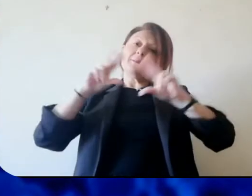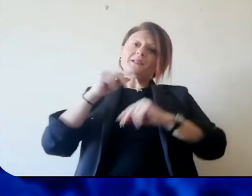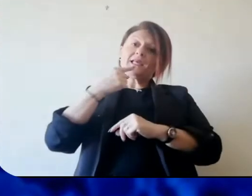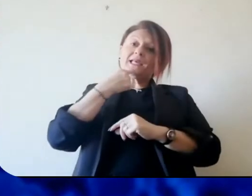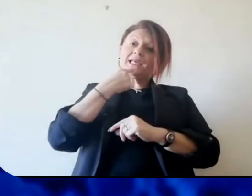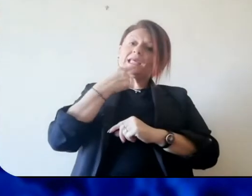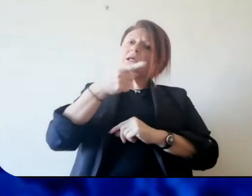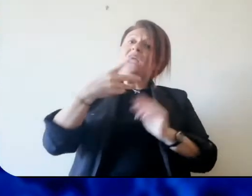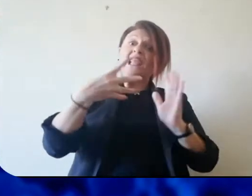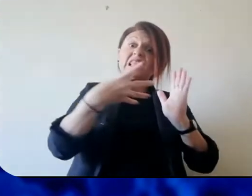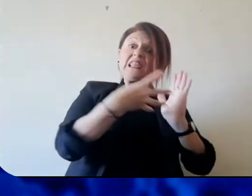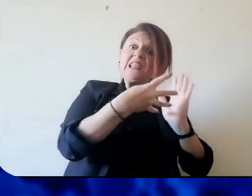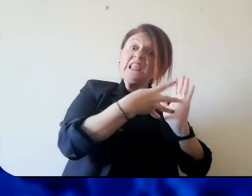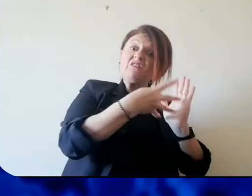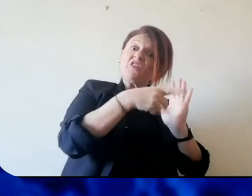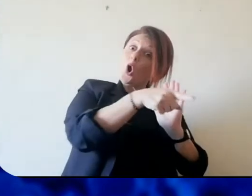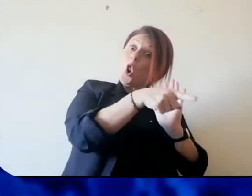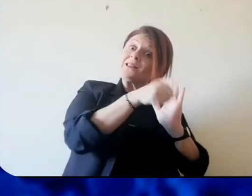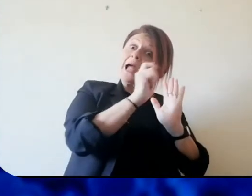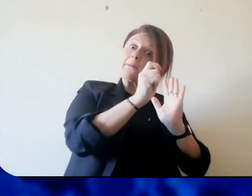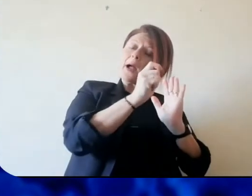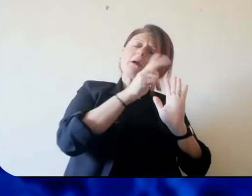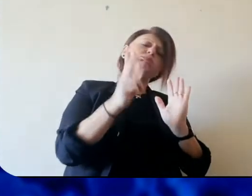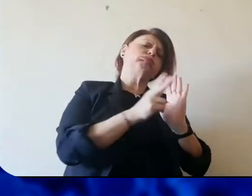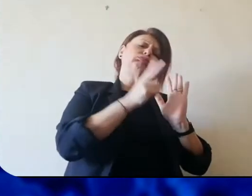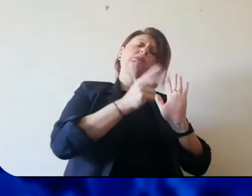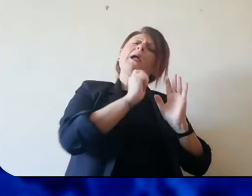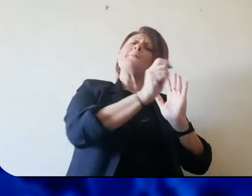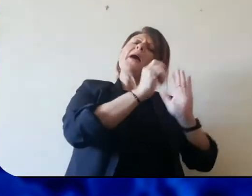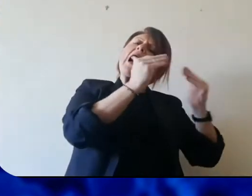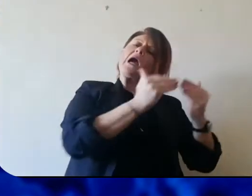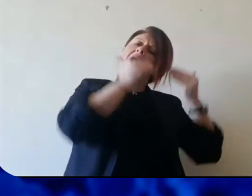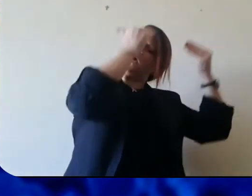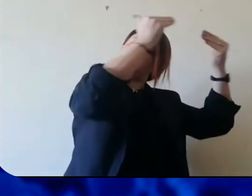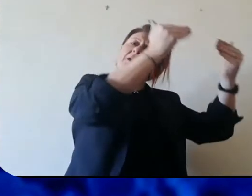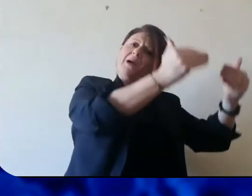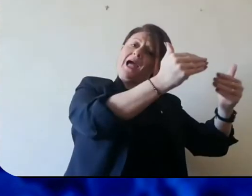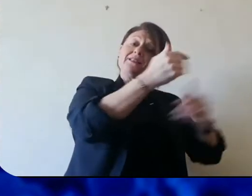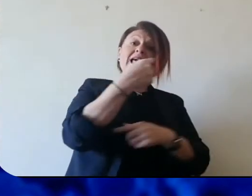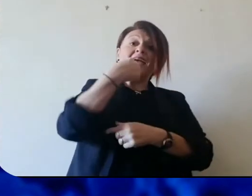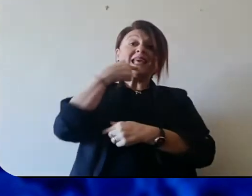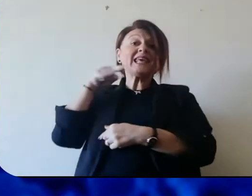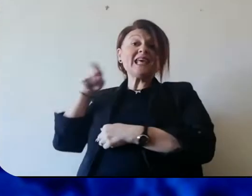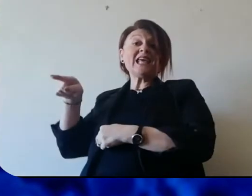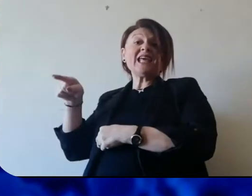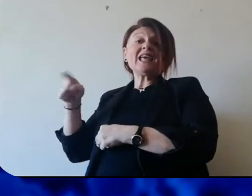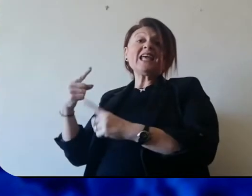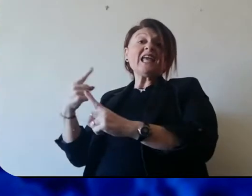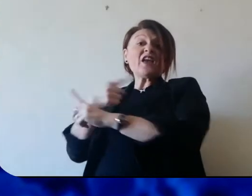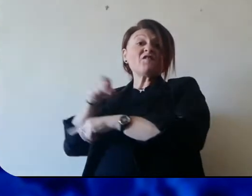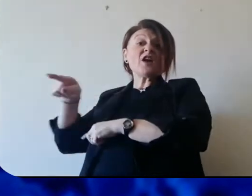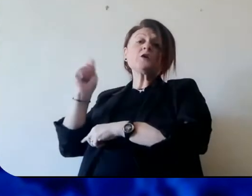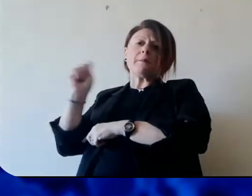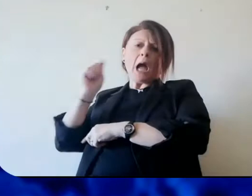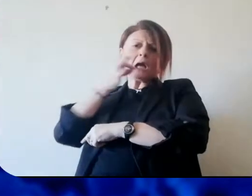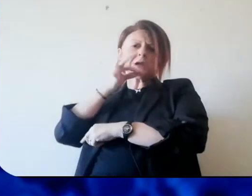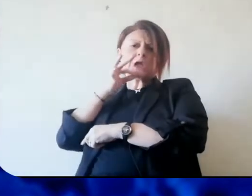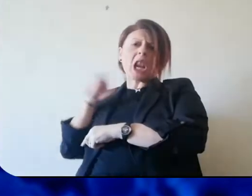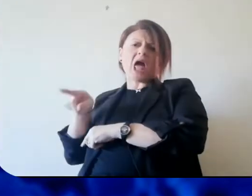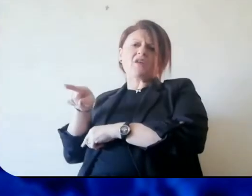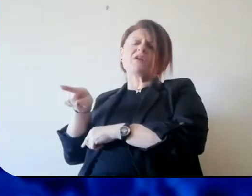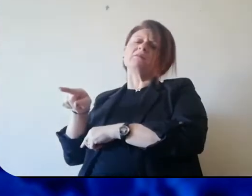Allora ribadisco, chi è in difficoltà può tranquillamente soprassedere nel pagamento e non pagare, gli altri per favore